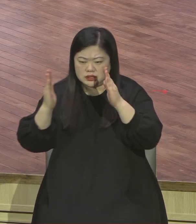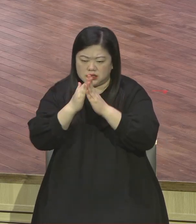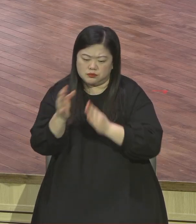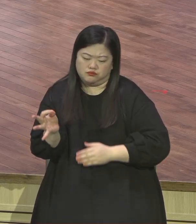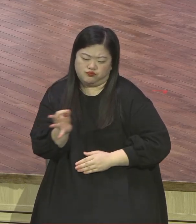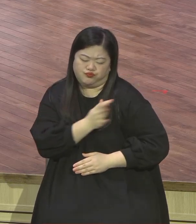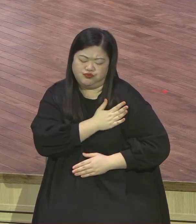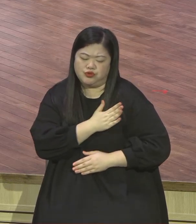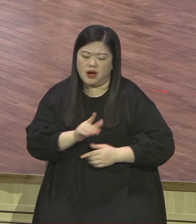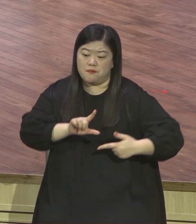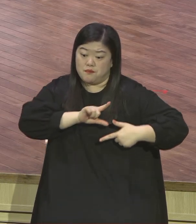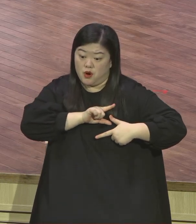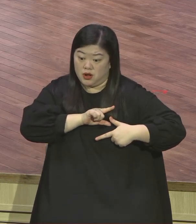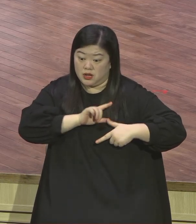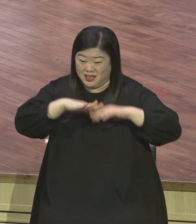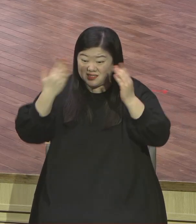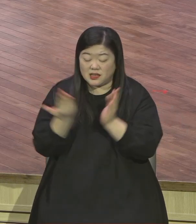배설물 여긴다 배설물